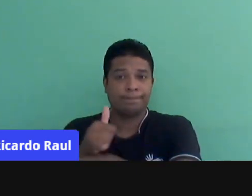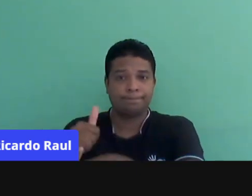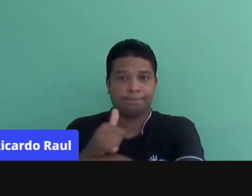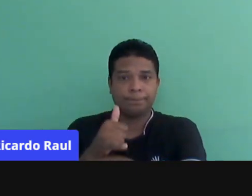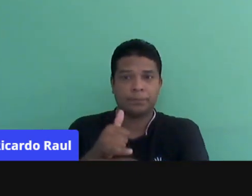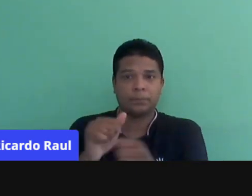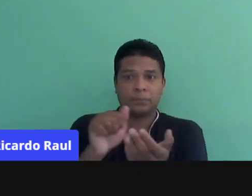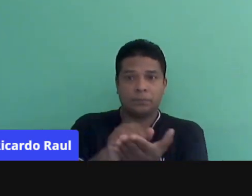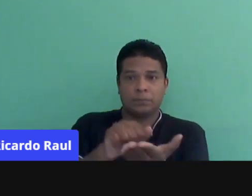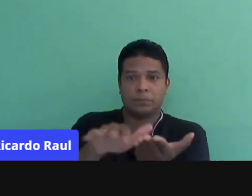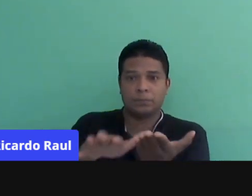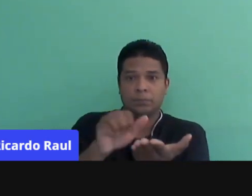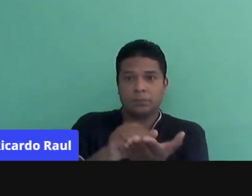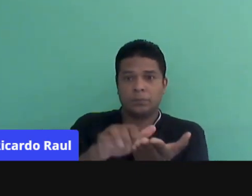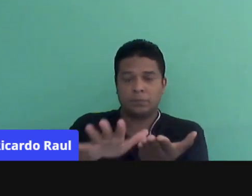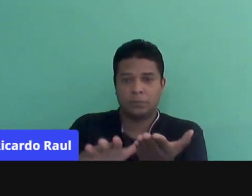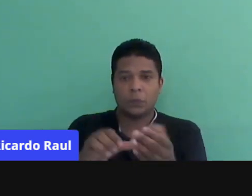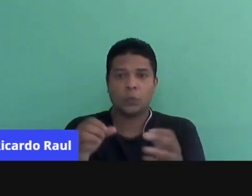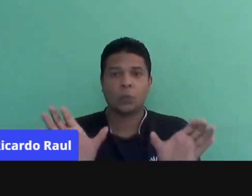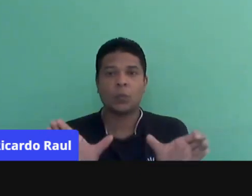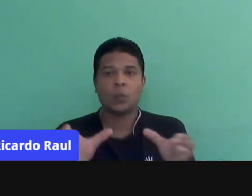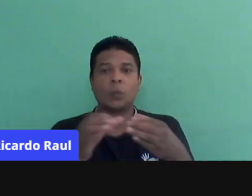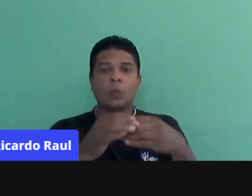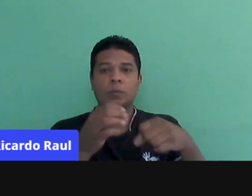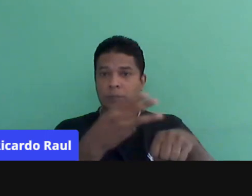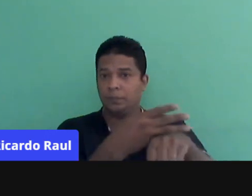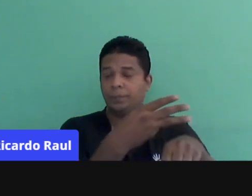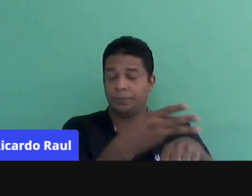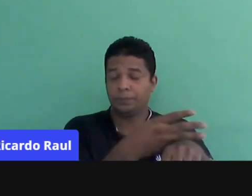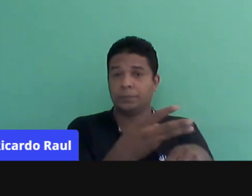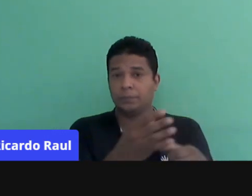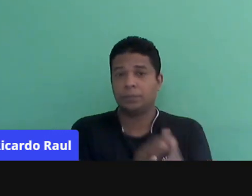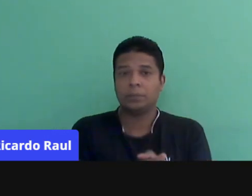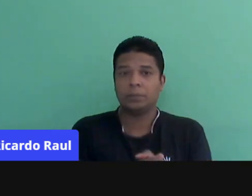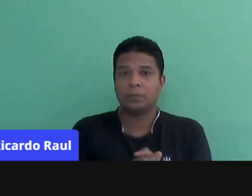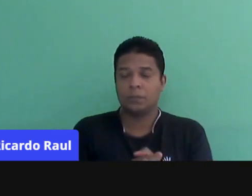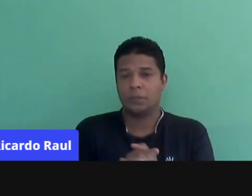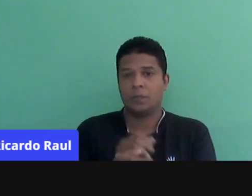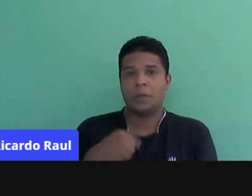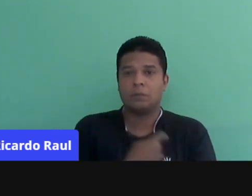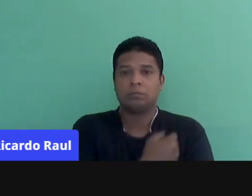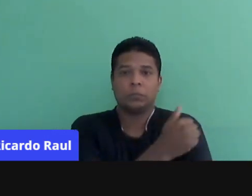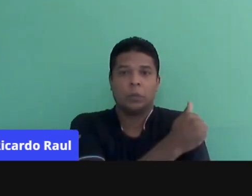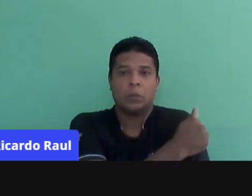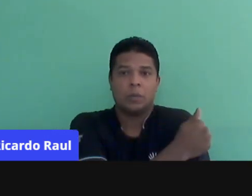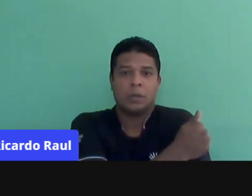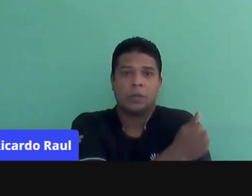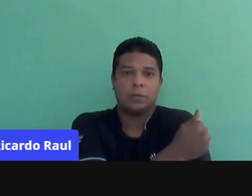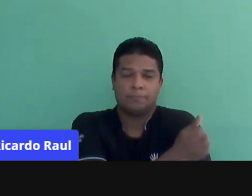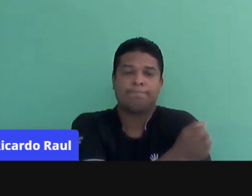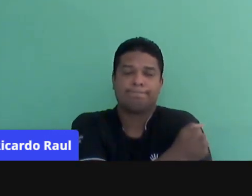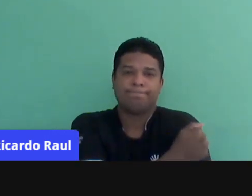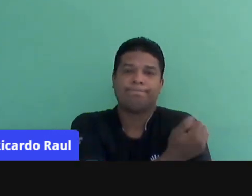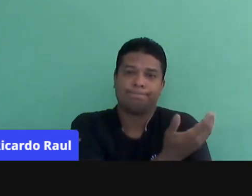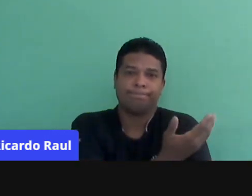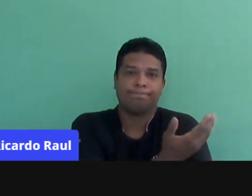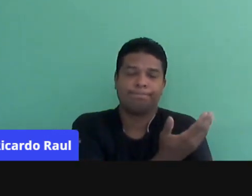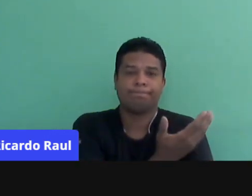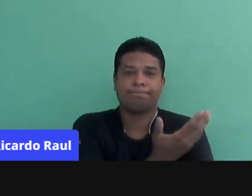material impresso e grupos de WhatsApp. O nosso aluno, ele vive muitos em